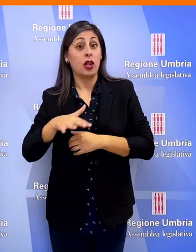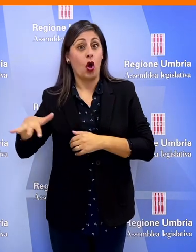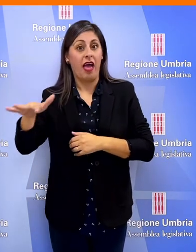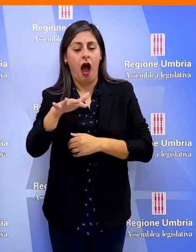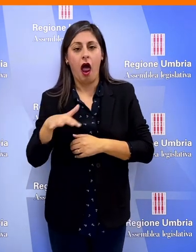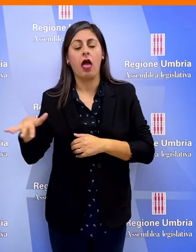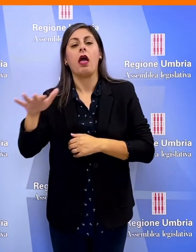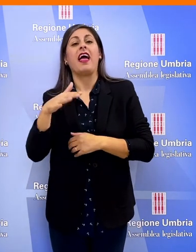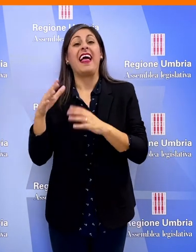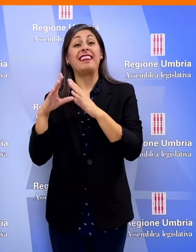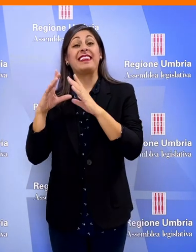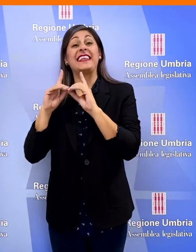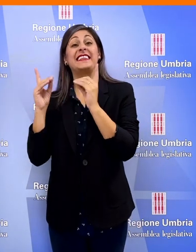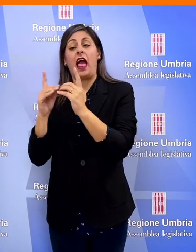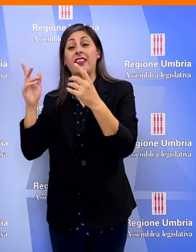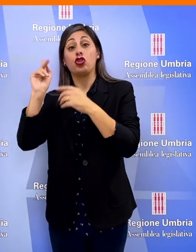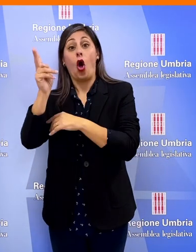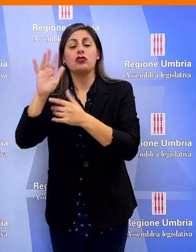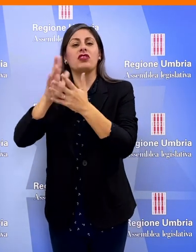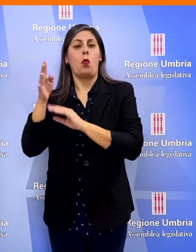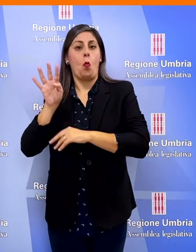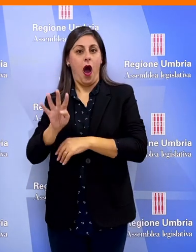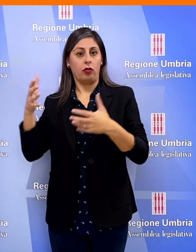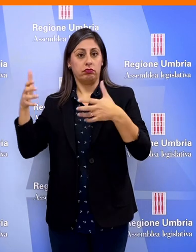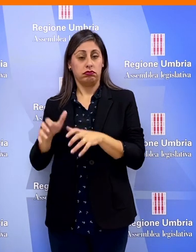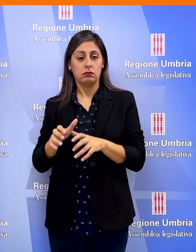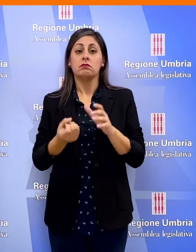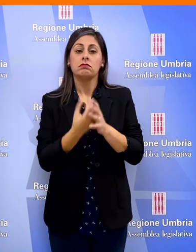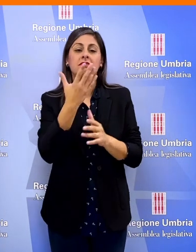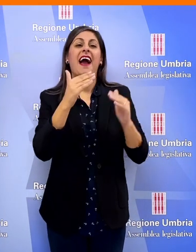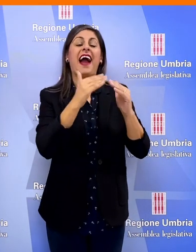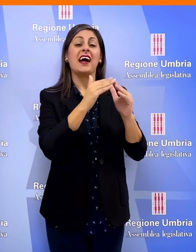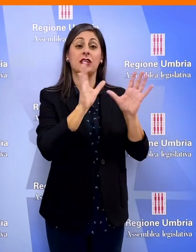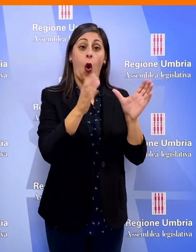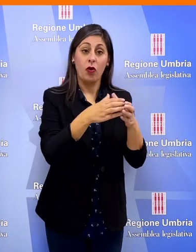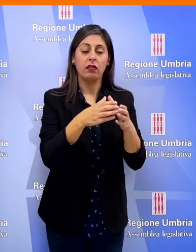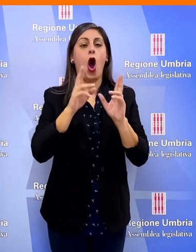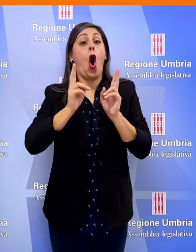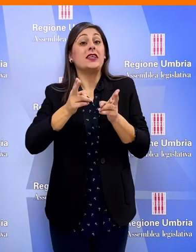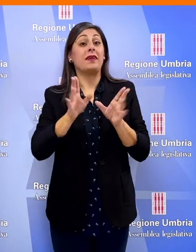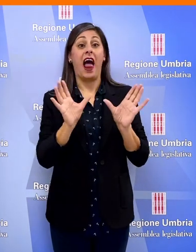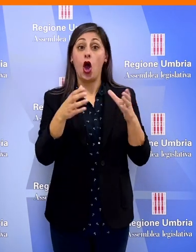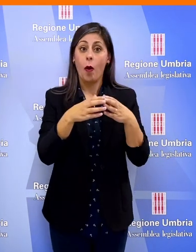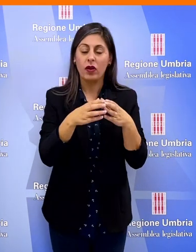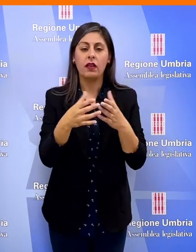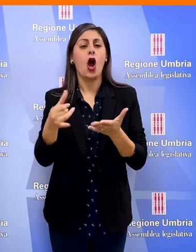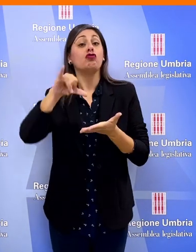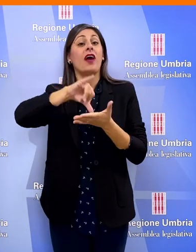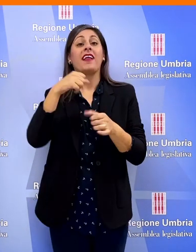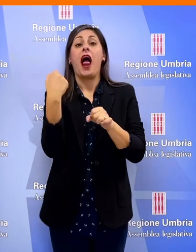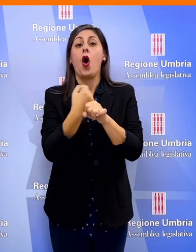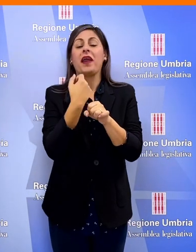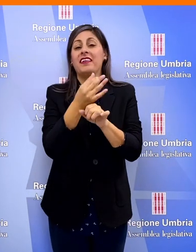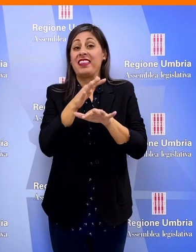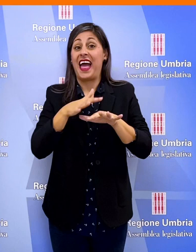territoriale con la riduzione del numero dei distretti da 12 a 4 l'istituzione delle case di comunità, gli ospedali di comunità, le